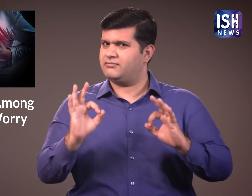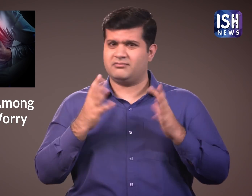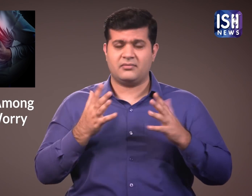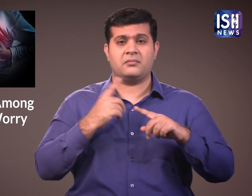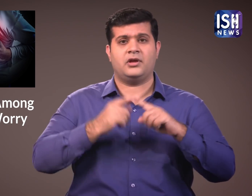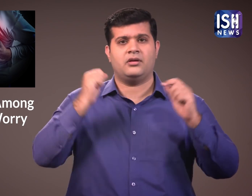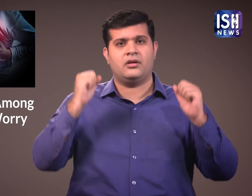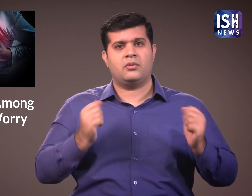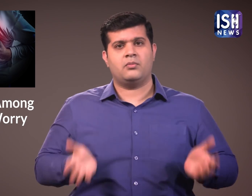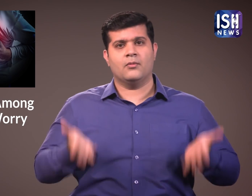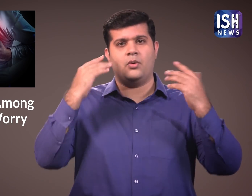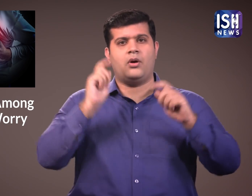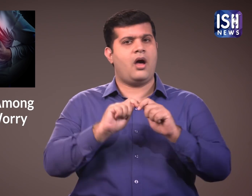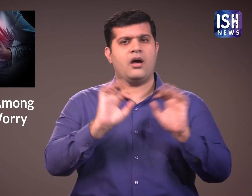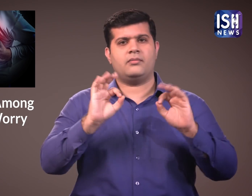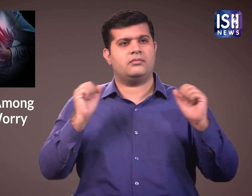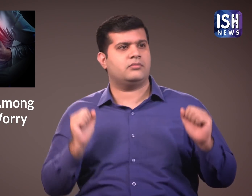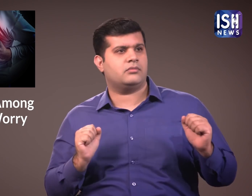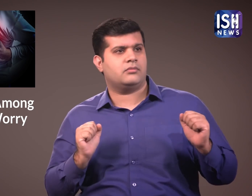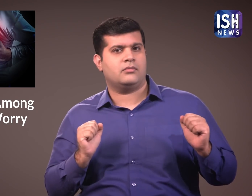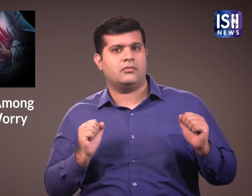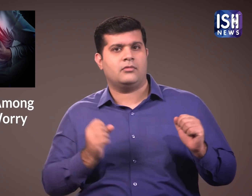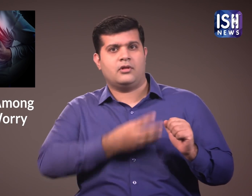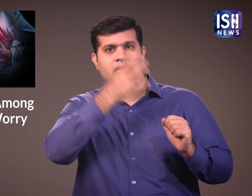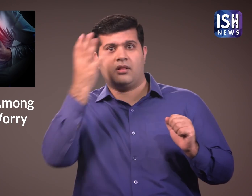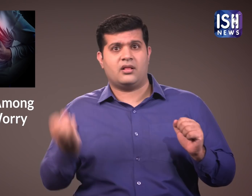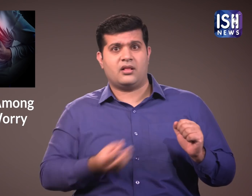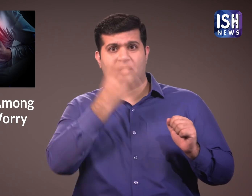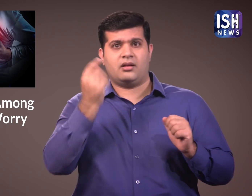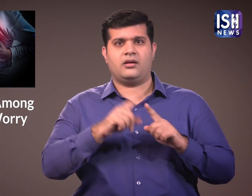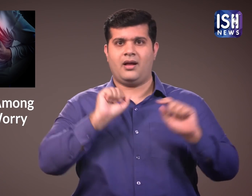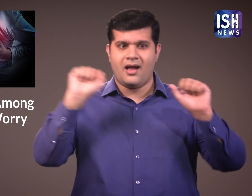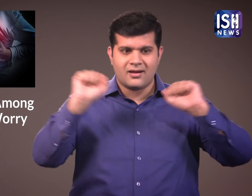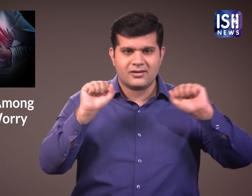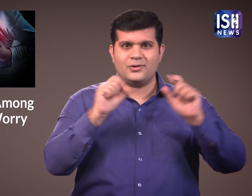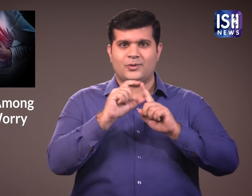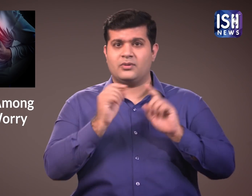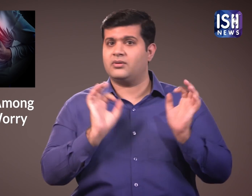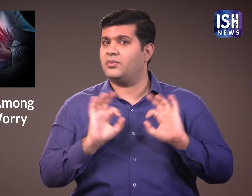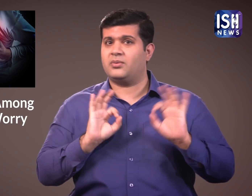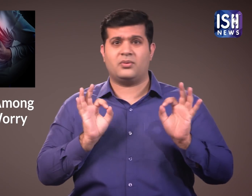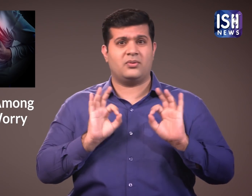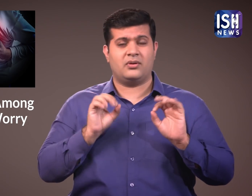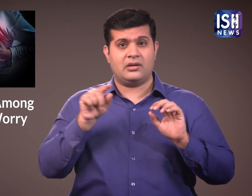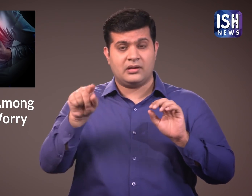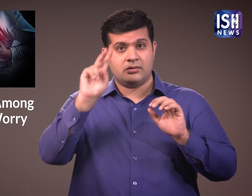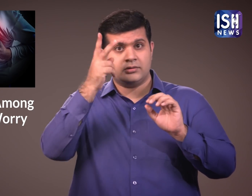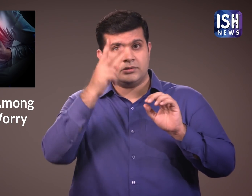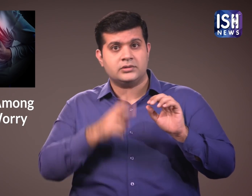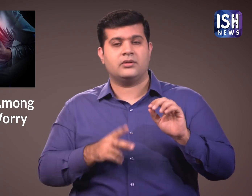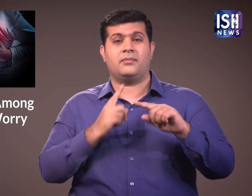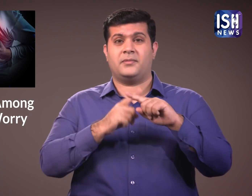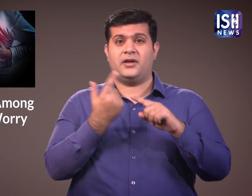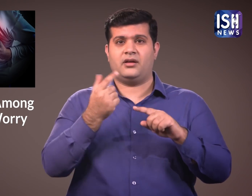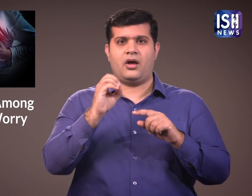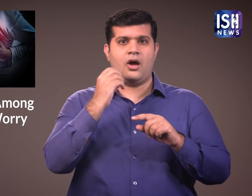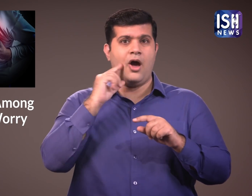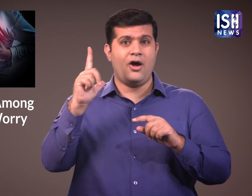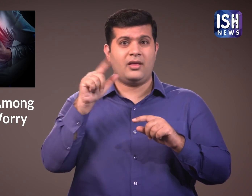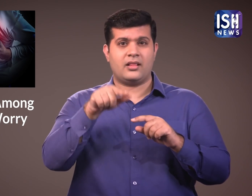गतिहीन जीवनशैली, तेली अभोजन और